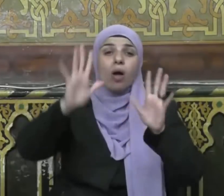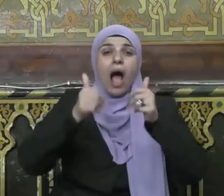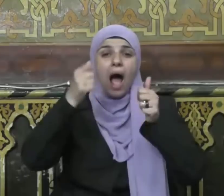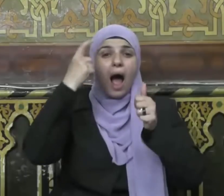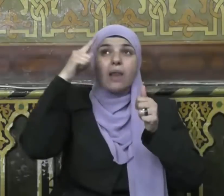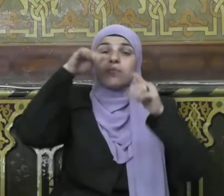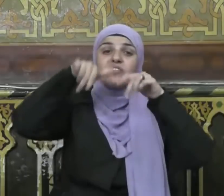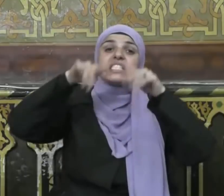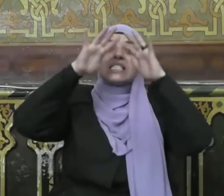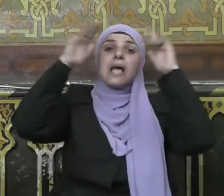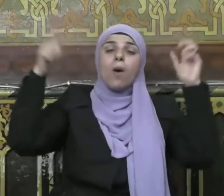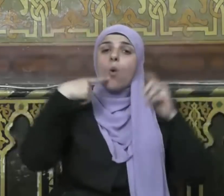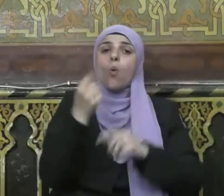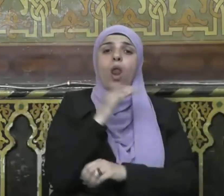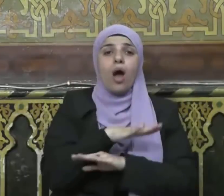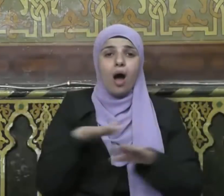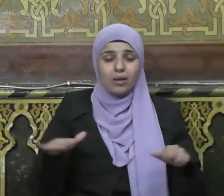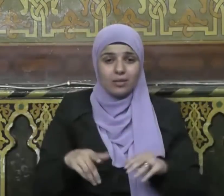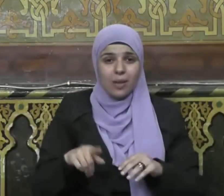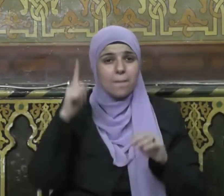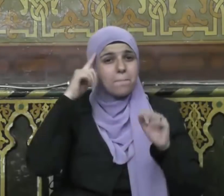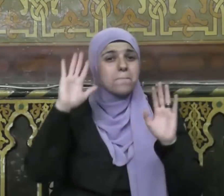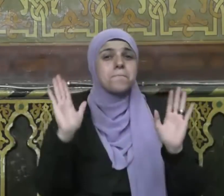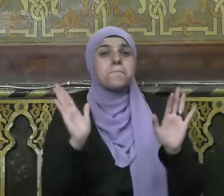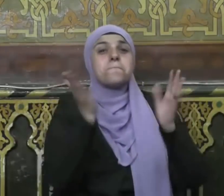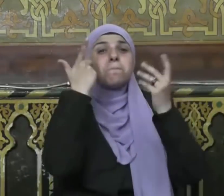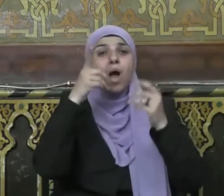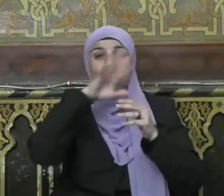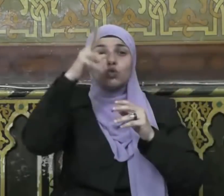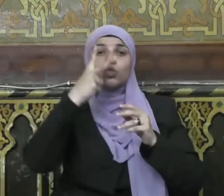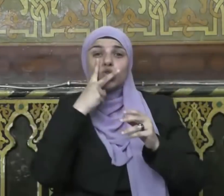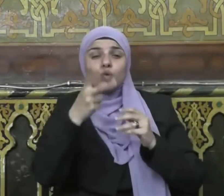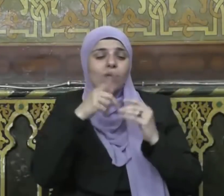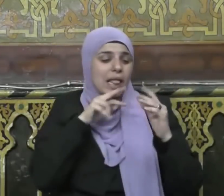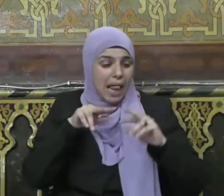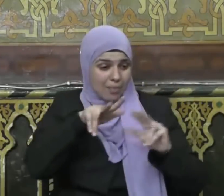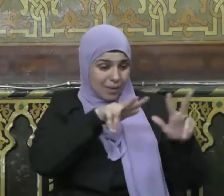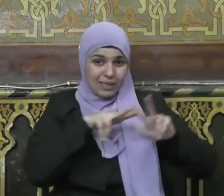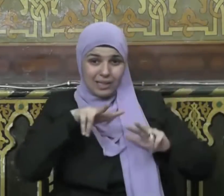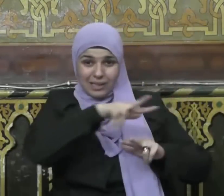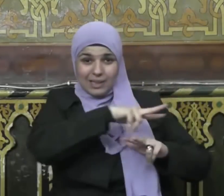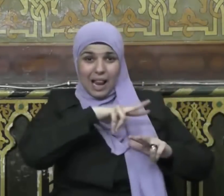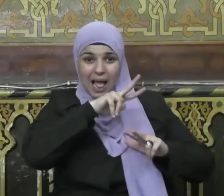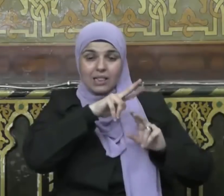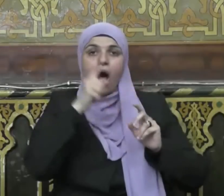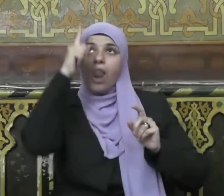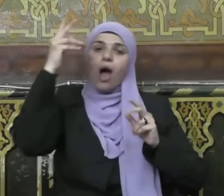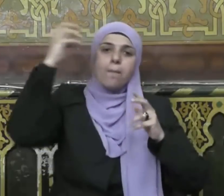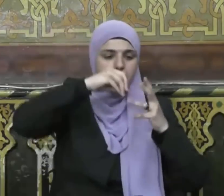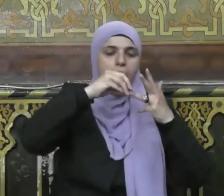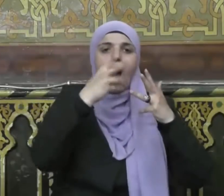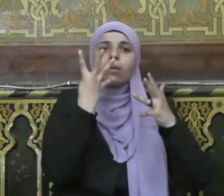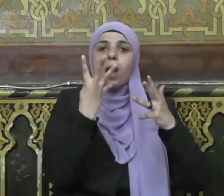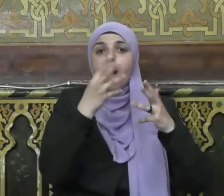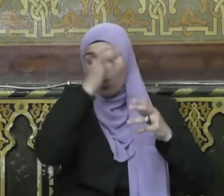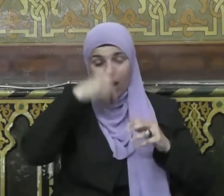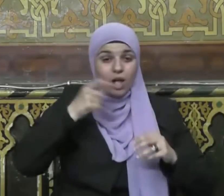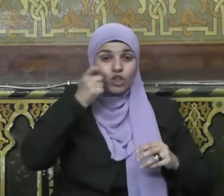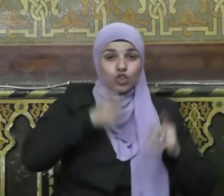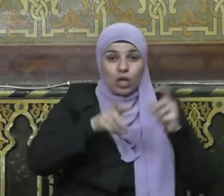دائم المراقبة لربه سبحانه حريص على أن يغتنم هذا الشهر المبارك فيعرض نفسه